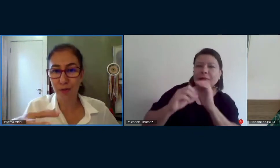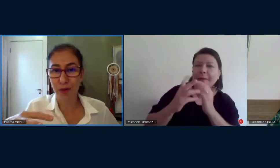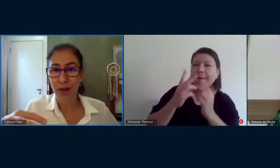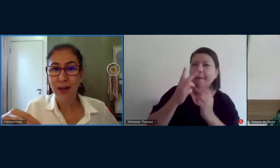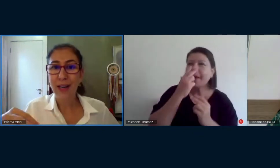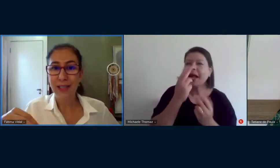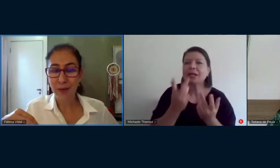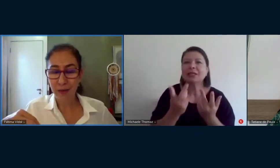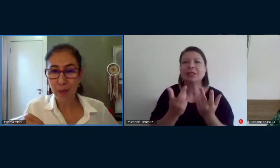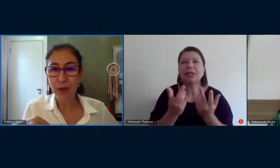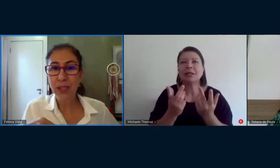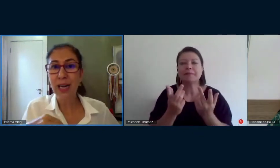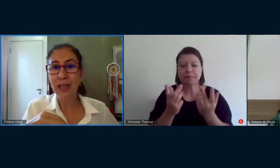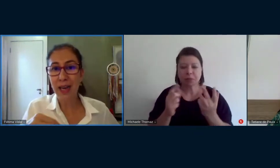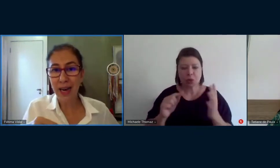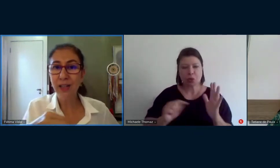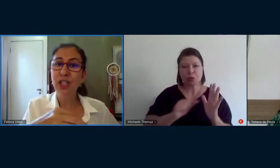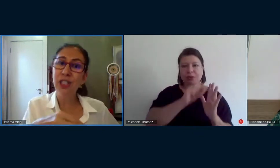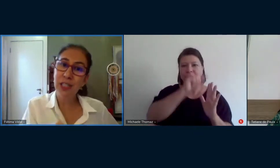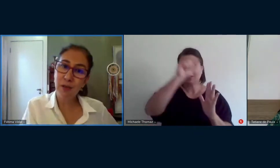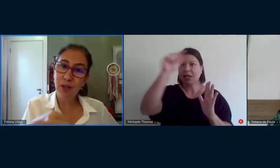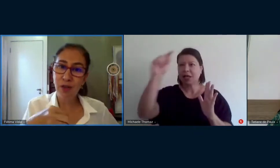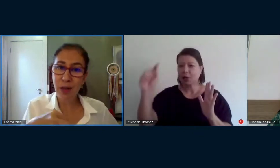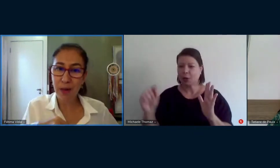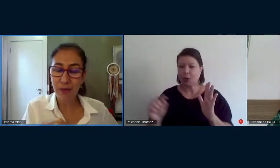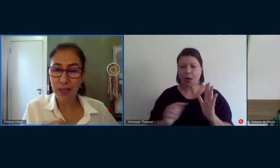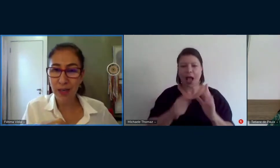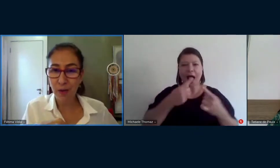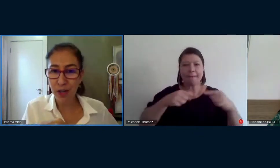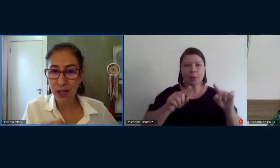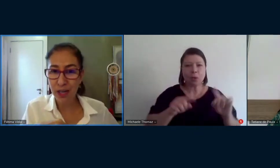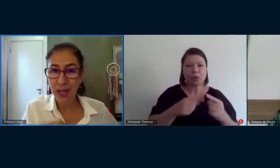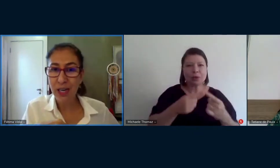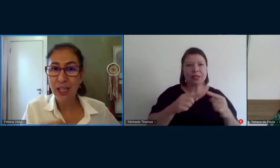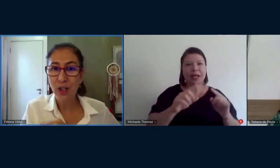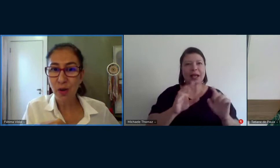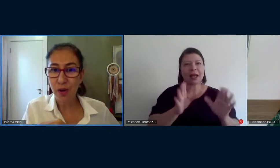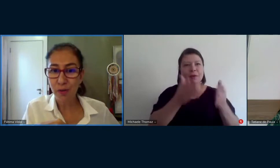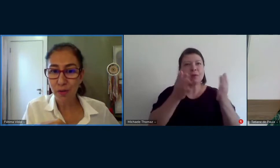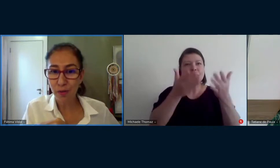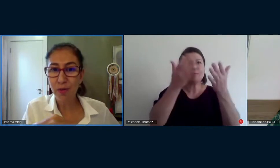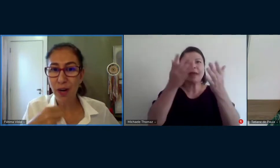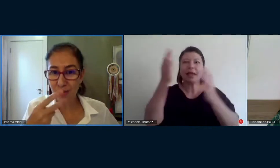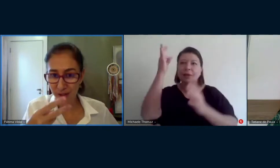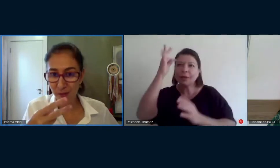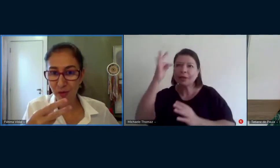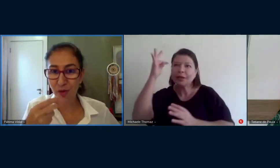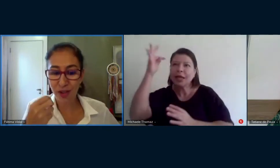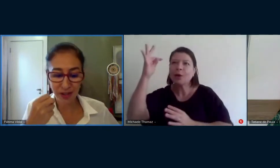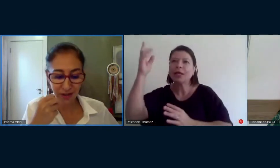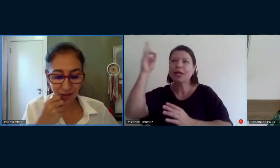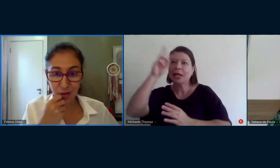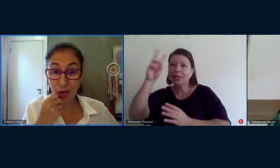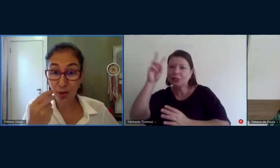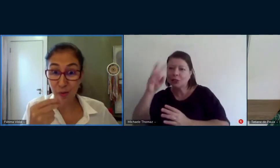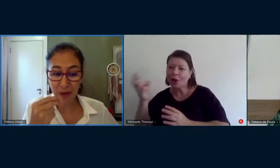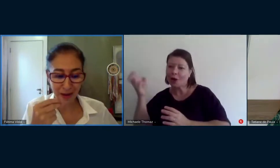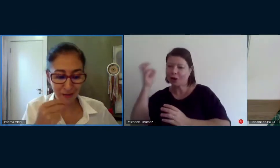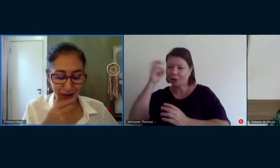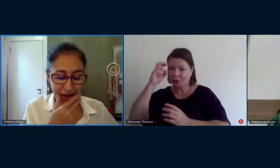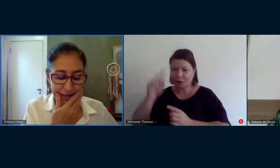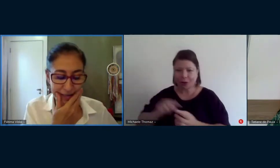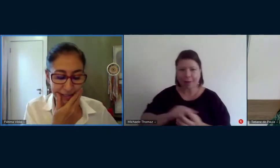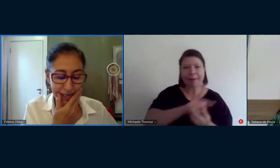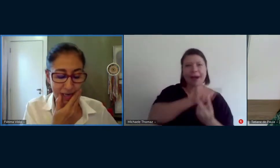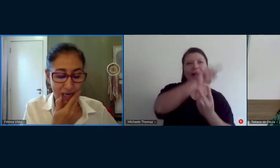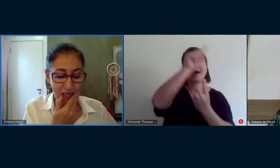círculo na questão da musicalidade e do acionamento da teoria histórico cultural que são os dois do